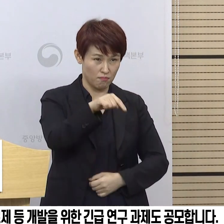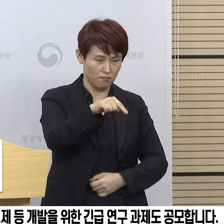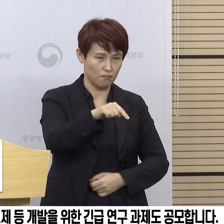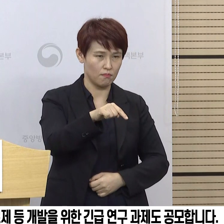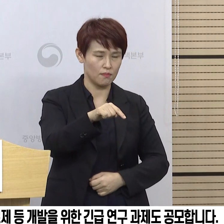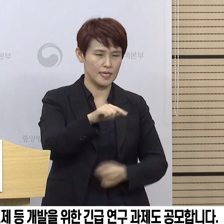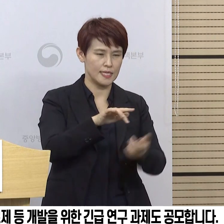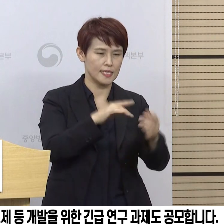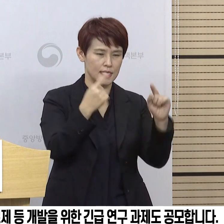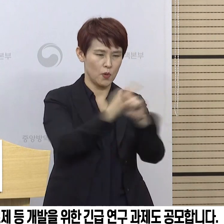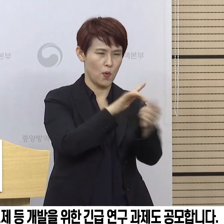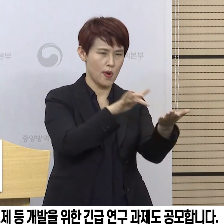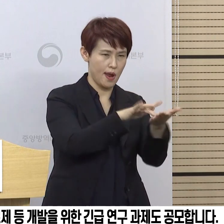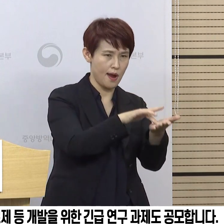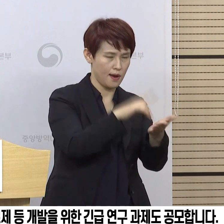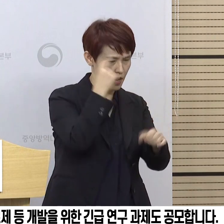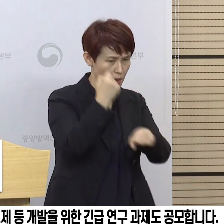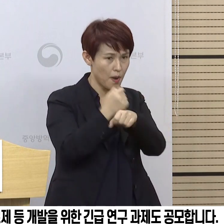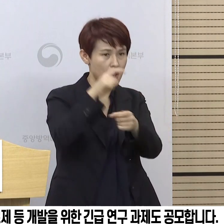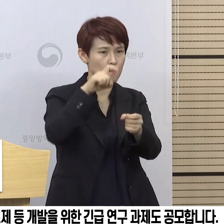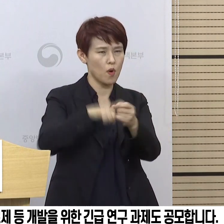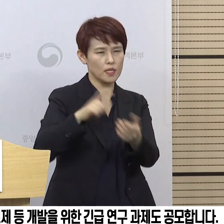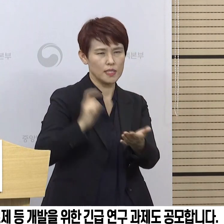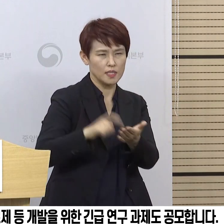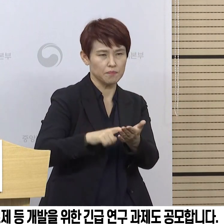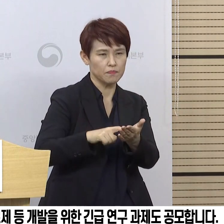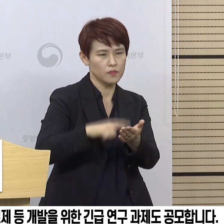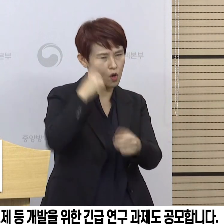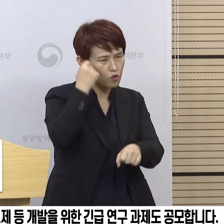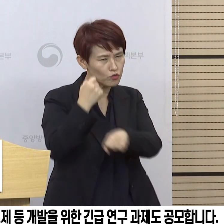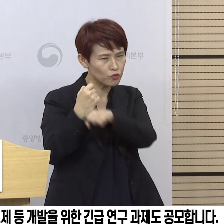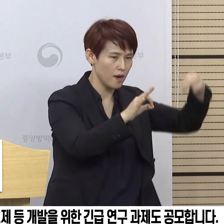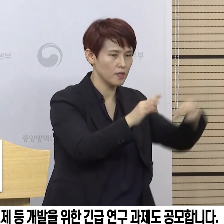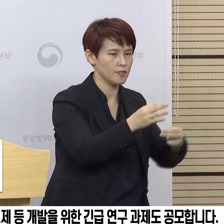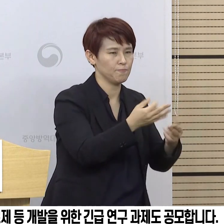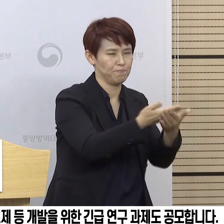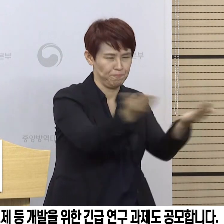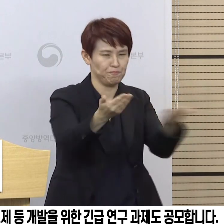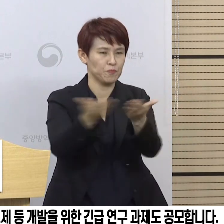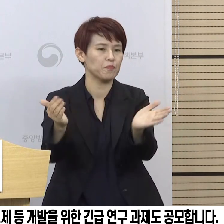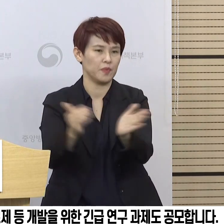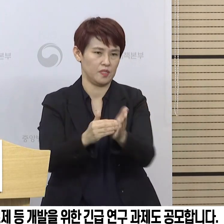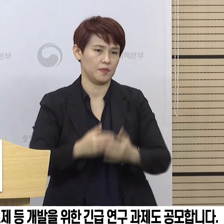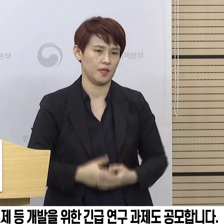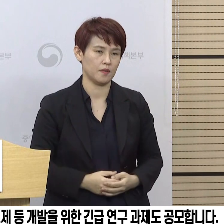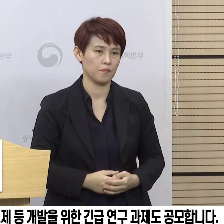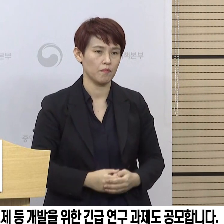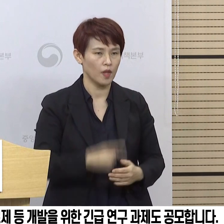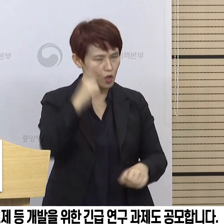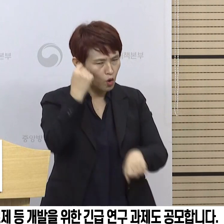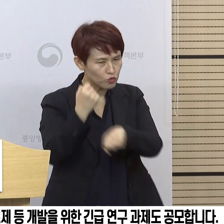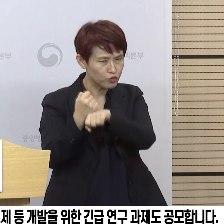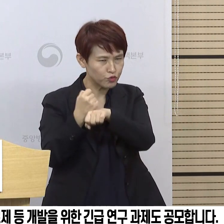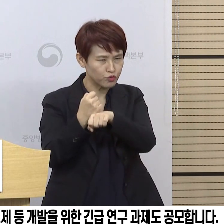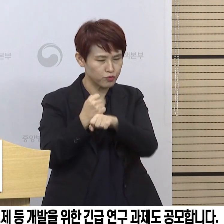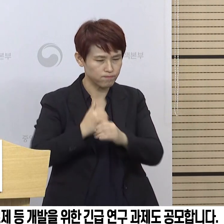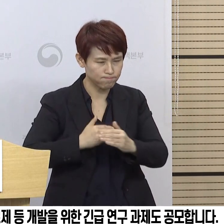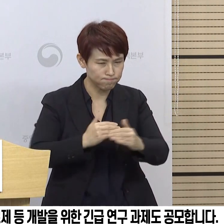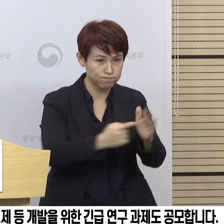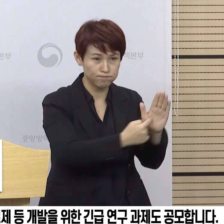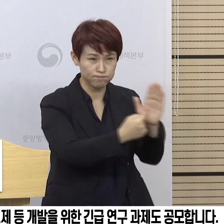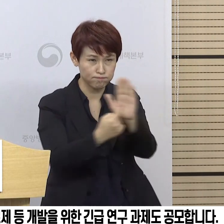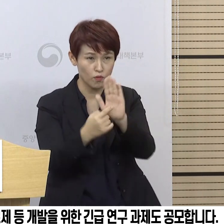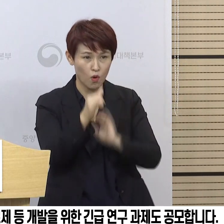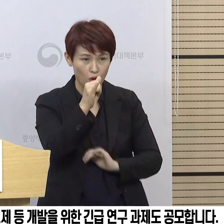치료제 개발을 위한 긴급 연구과제도 공모를 합니다. 이번에 연구과제 공모는 기존 바이러스